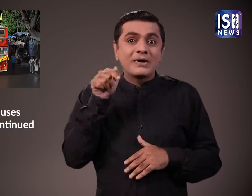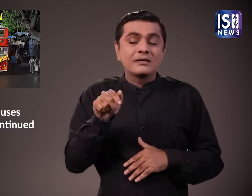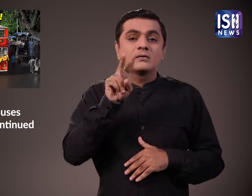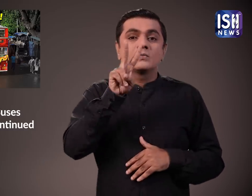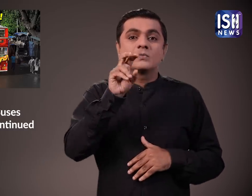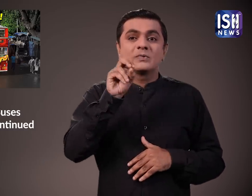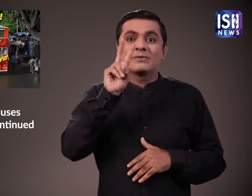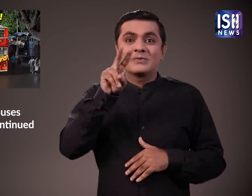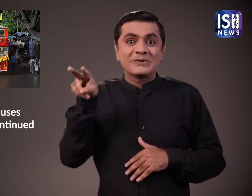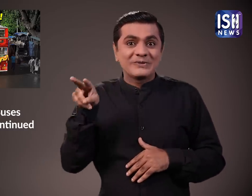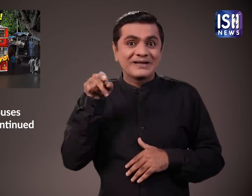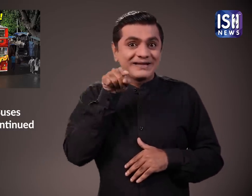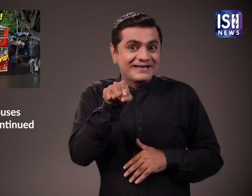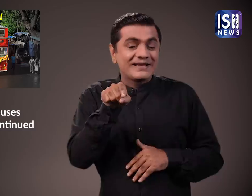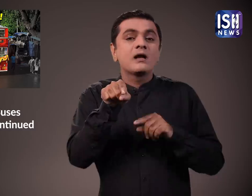मात्र अड़तालिस रह गई